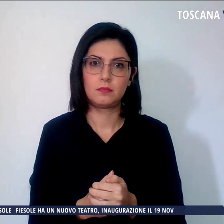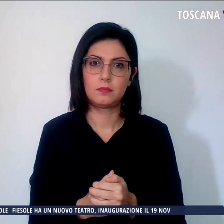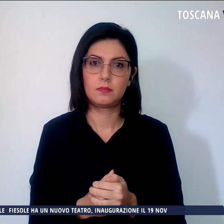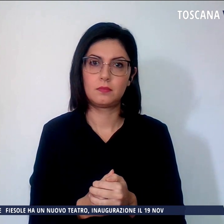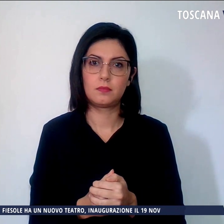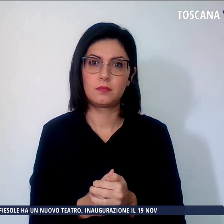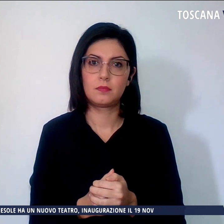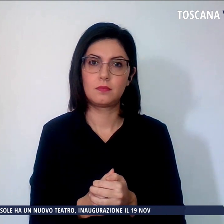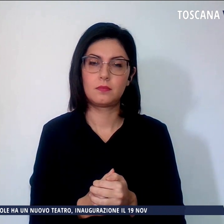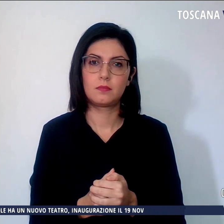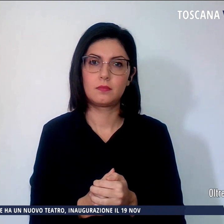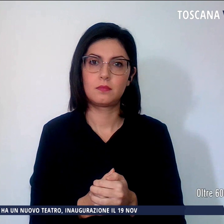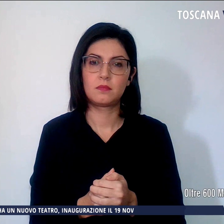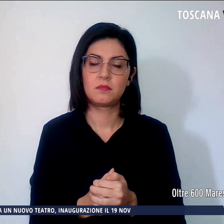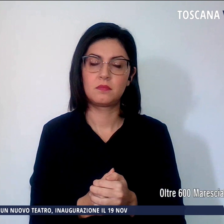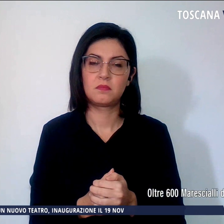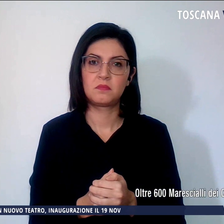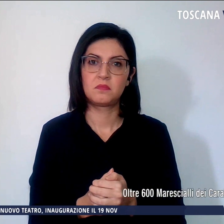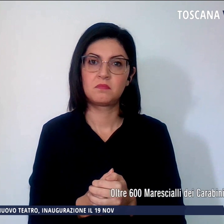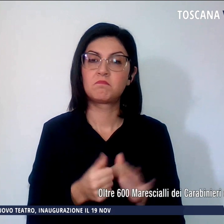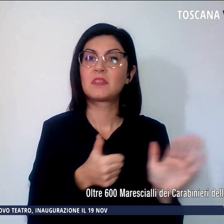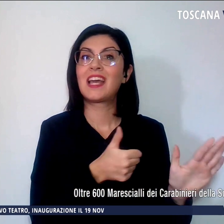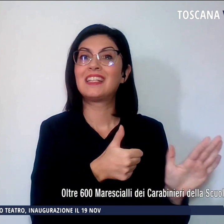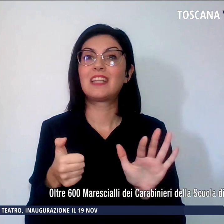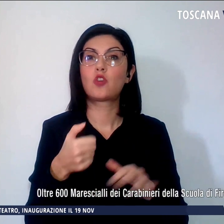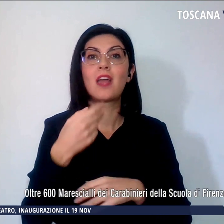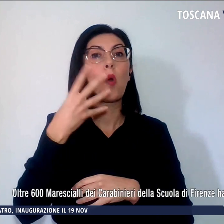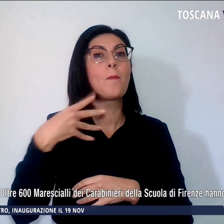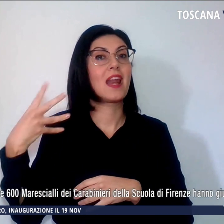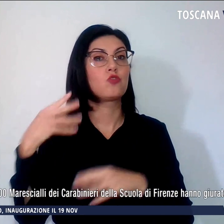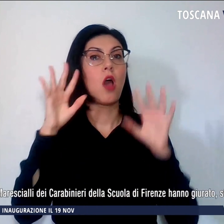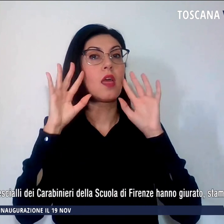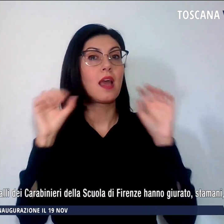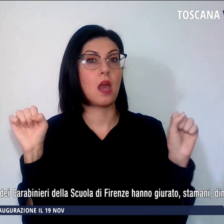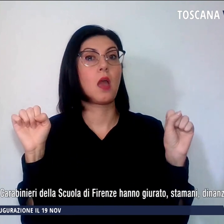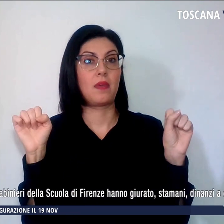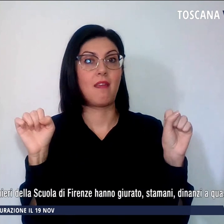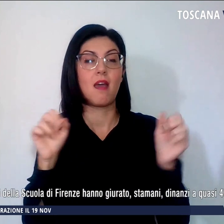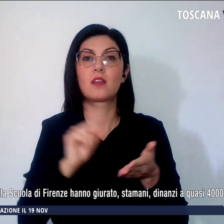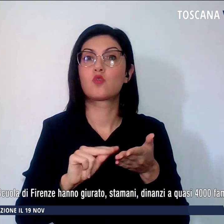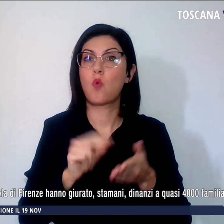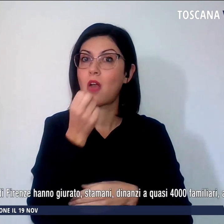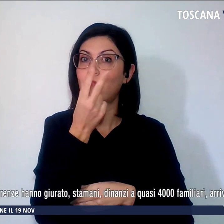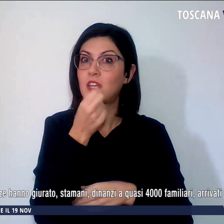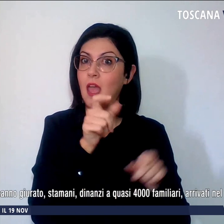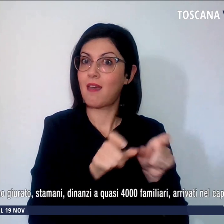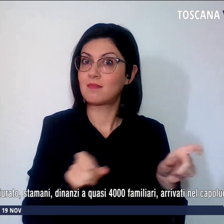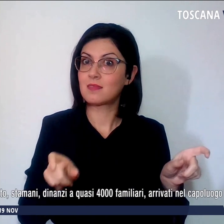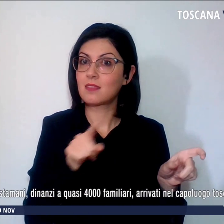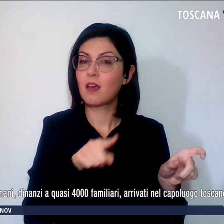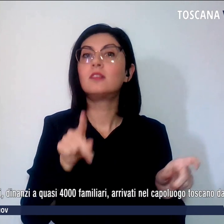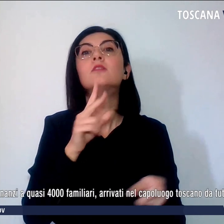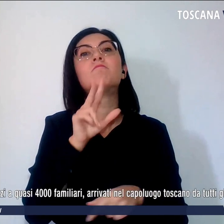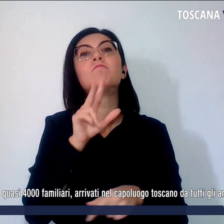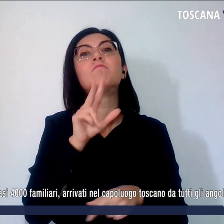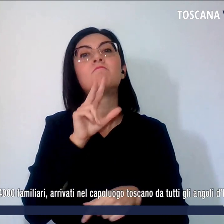Oltre 600 marescialli dei carabinieri della Scuola di Firenze hanno giurato stamani